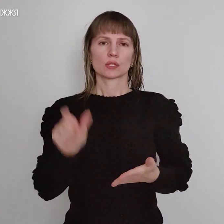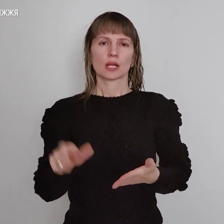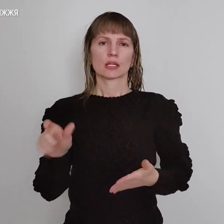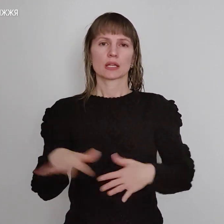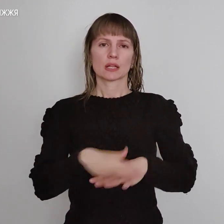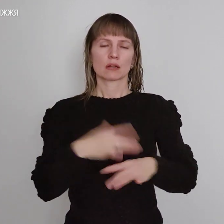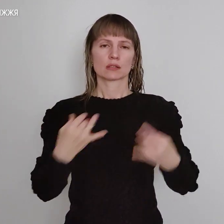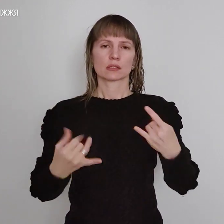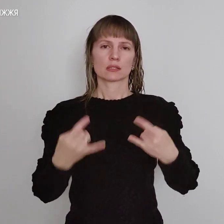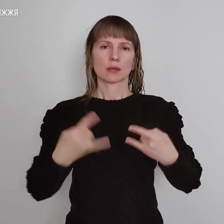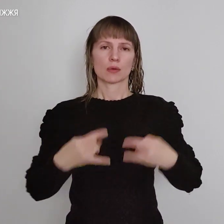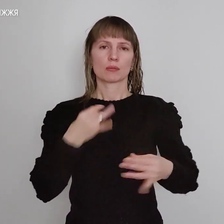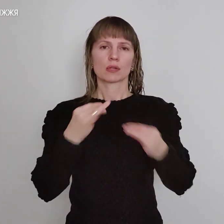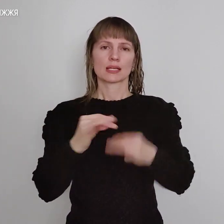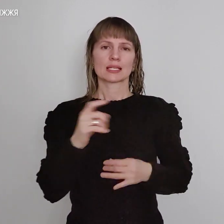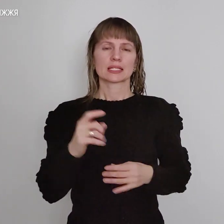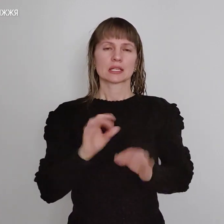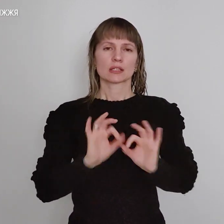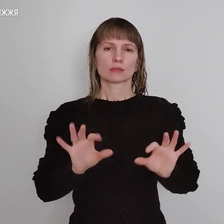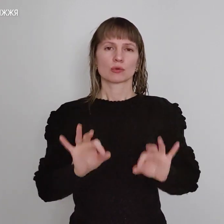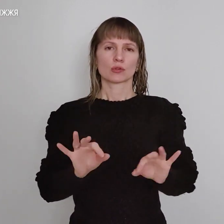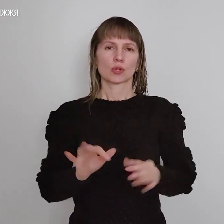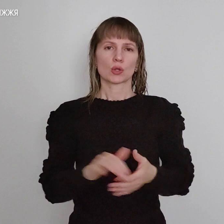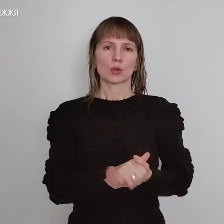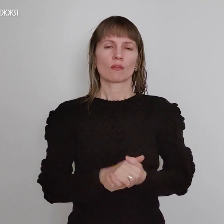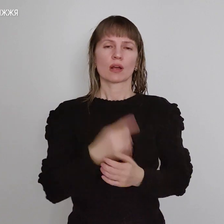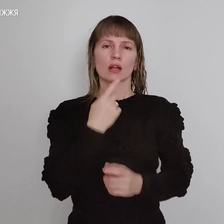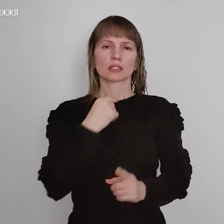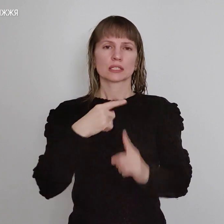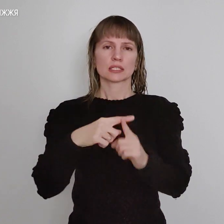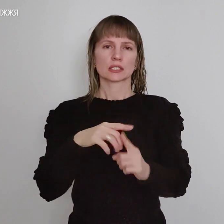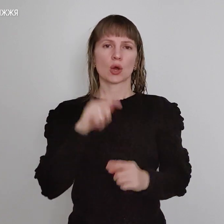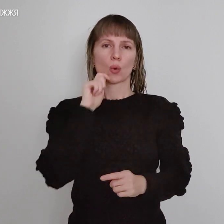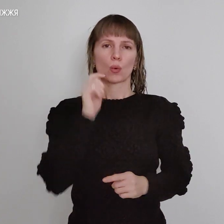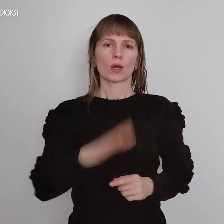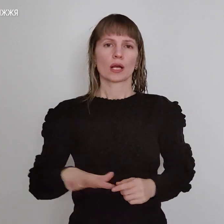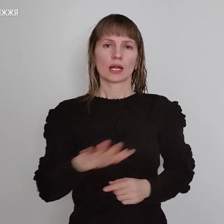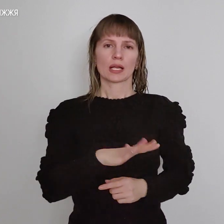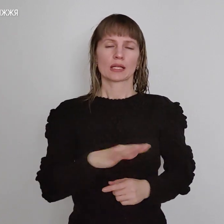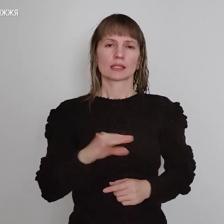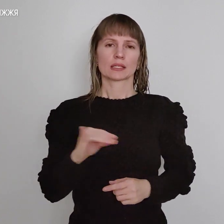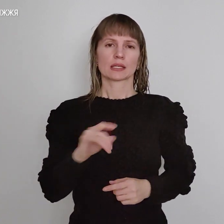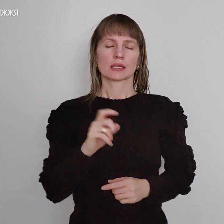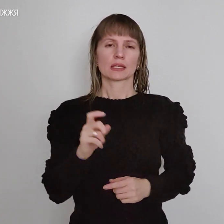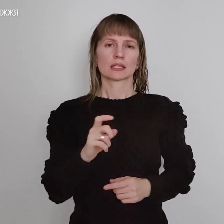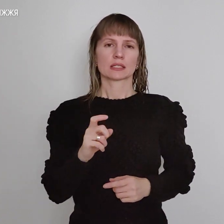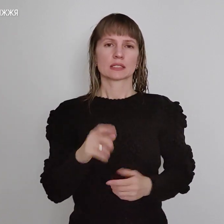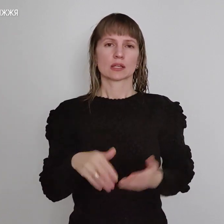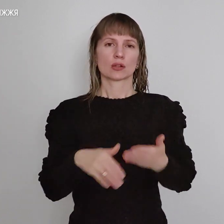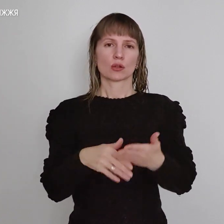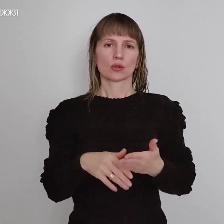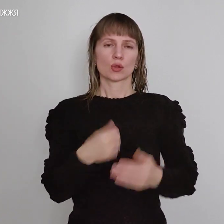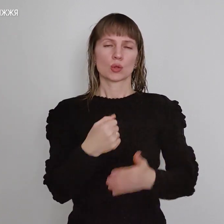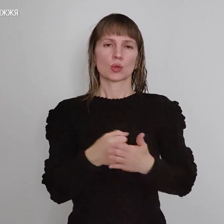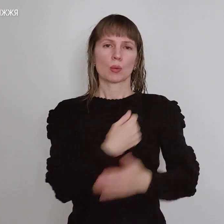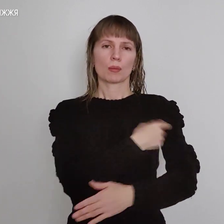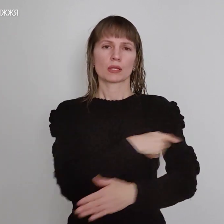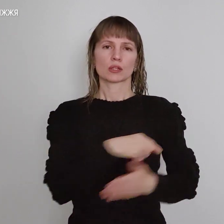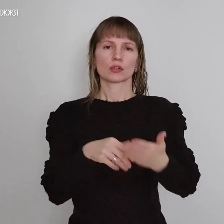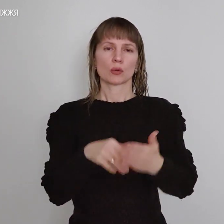поспілкувалися із інструктором Товариства Червоного Хреста України із домедичної допомоги Даниславом Семиполом і